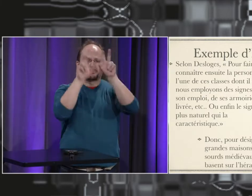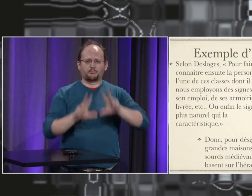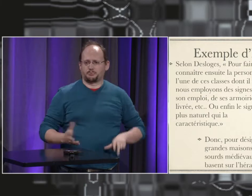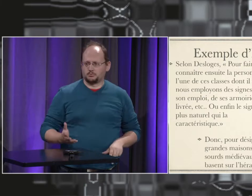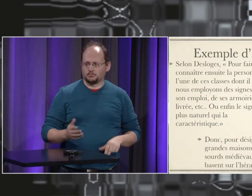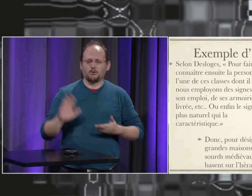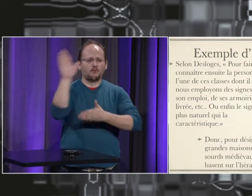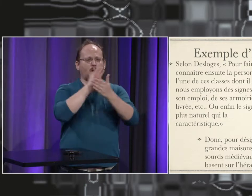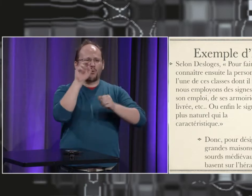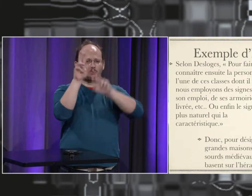jaune